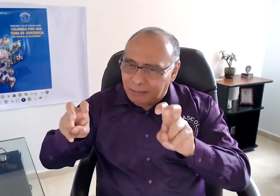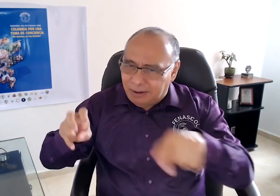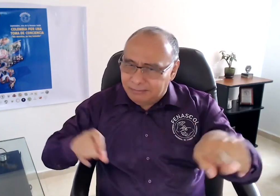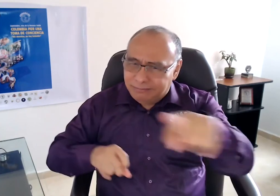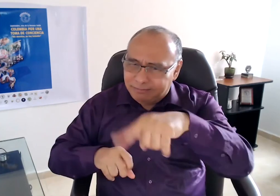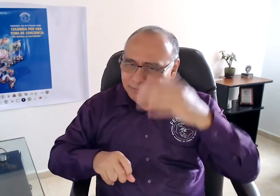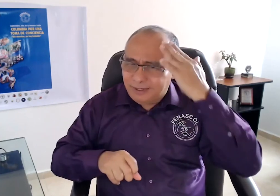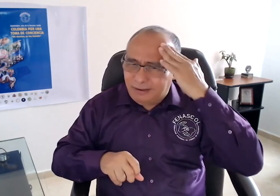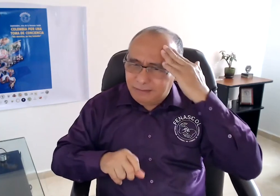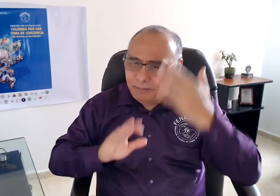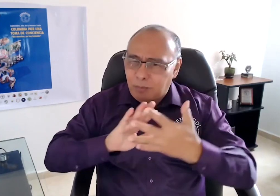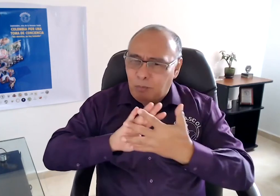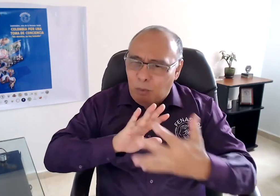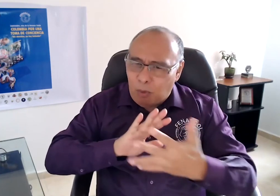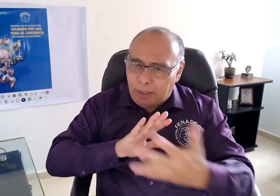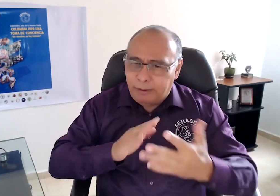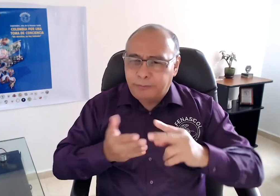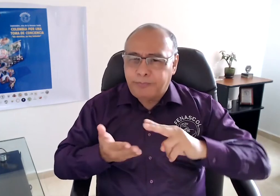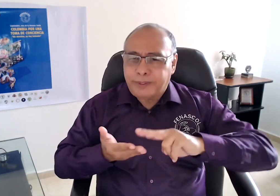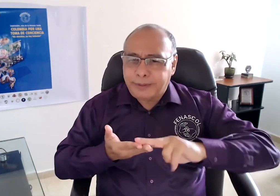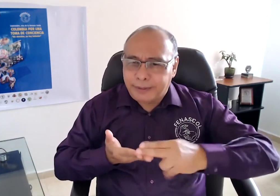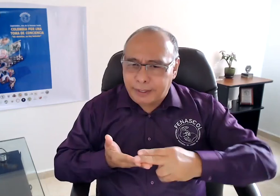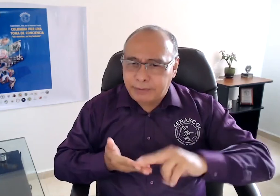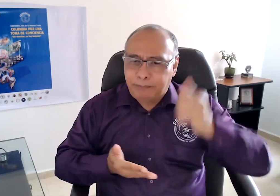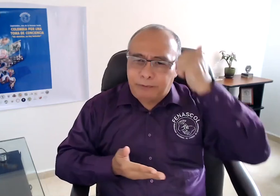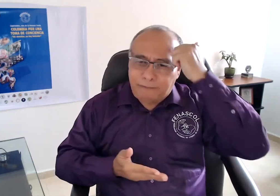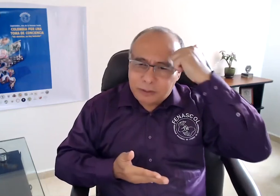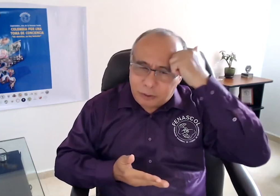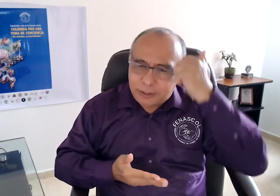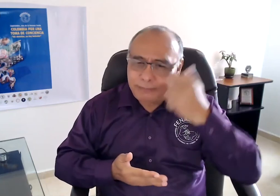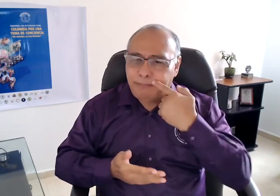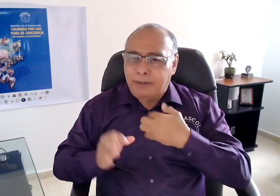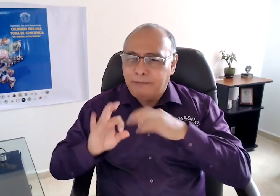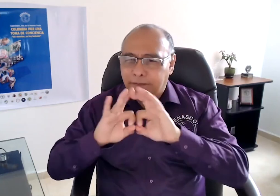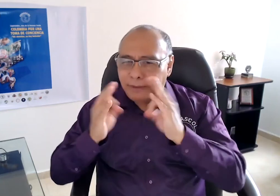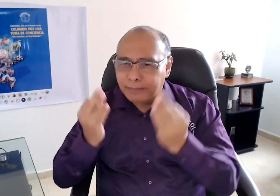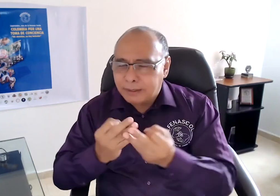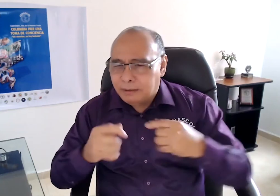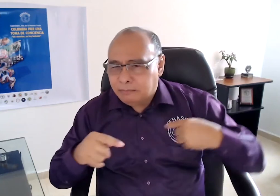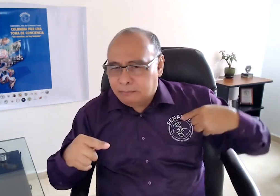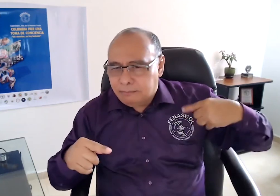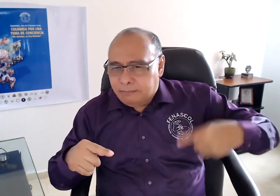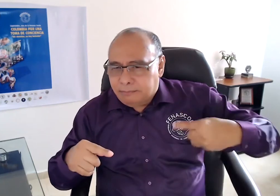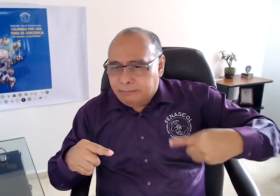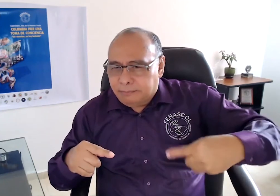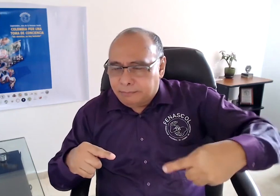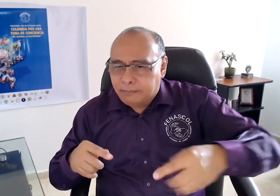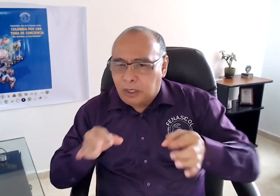Además, se hablará de otro tema importante, ustedes saben, los modelos lingüísticos, intérpretes, maestros,